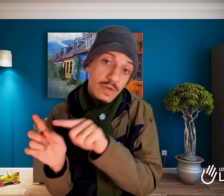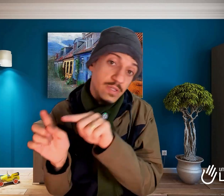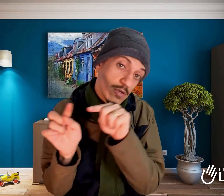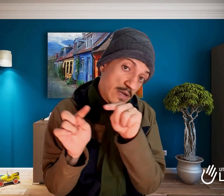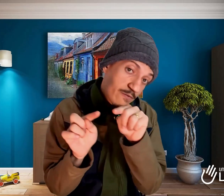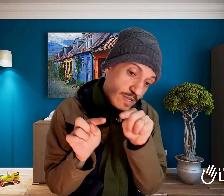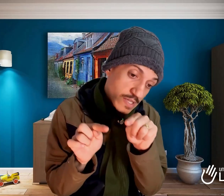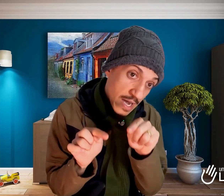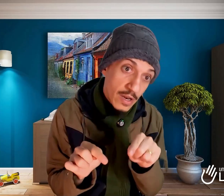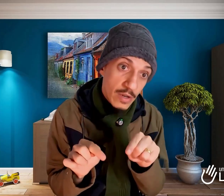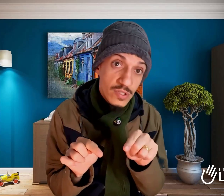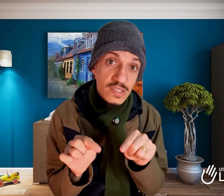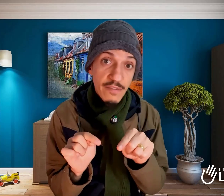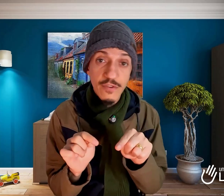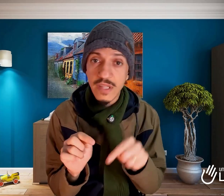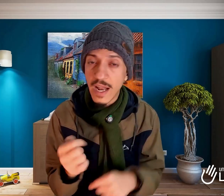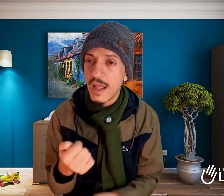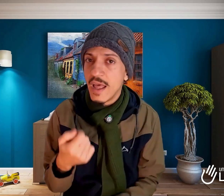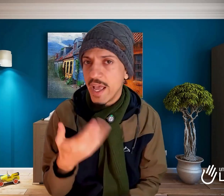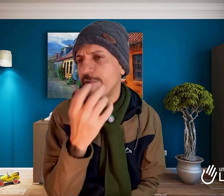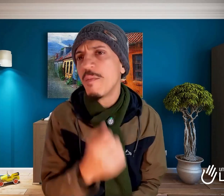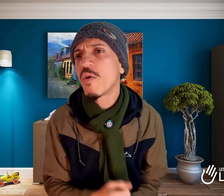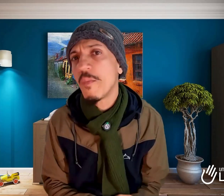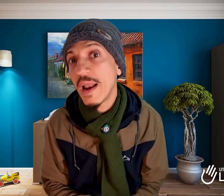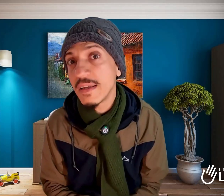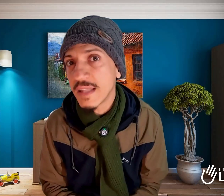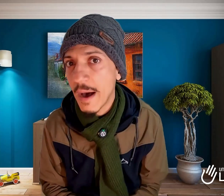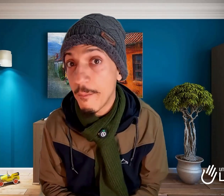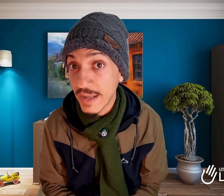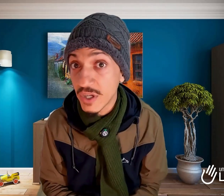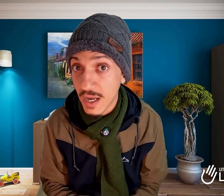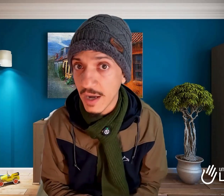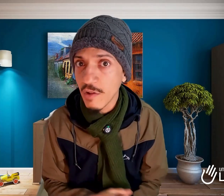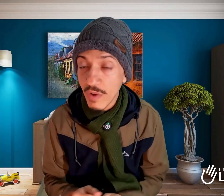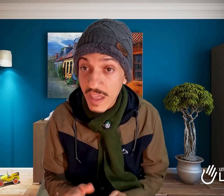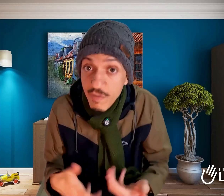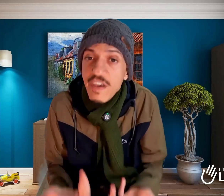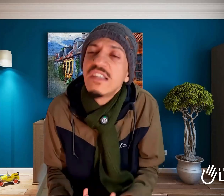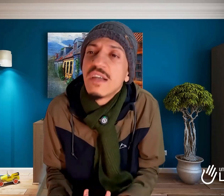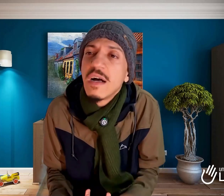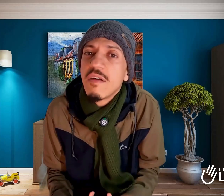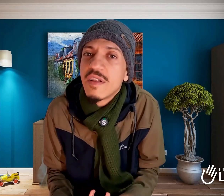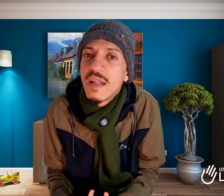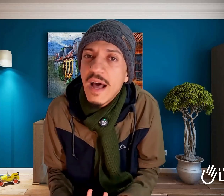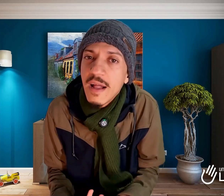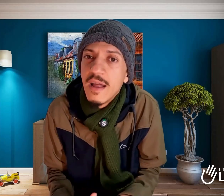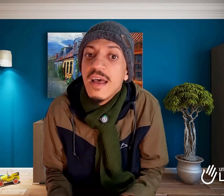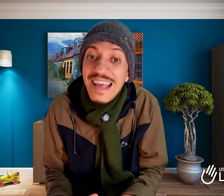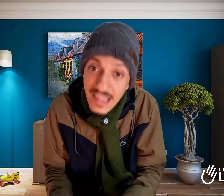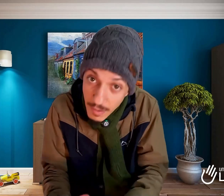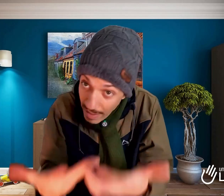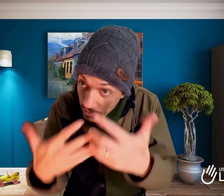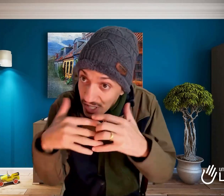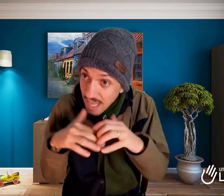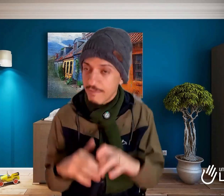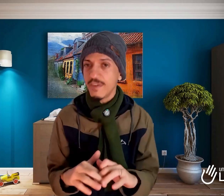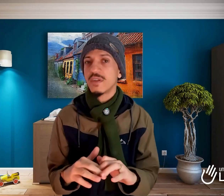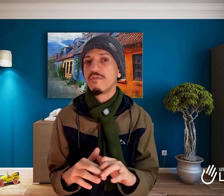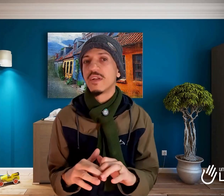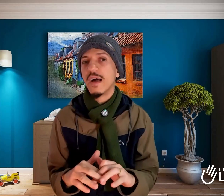influenciar os desafios dela e a forma como ela está praticando e vivenciando a vida dela e também os desafios na vida dela.